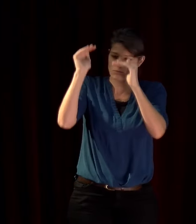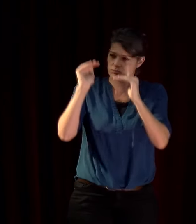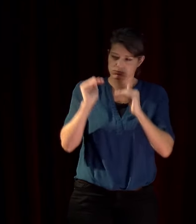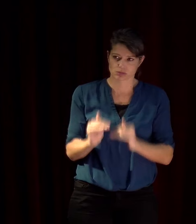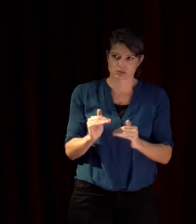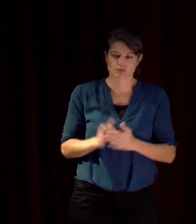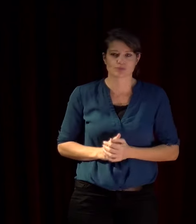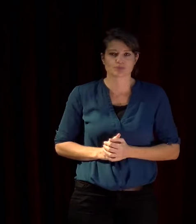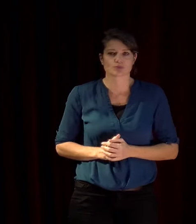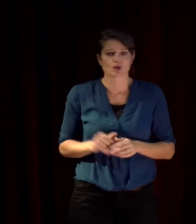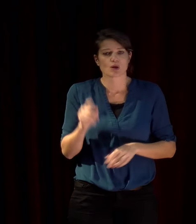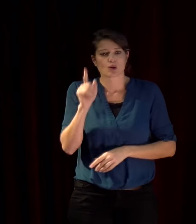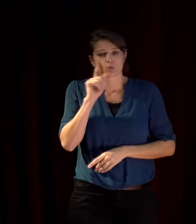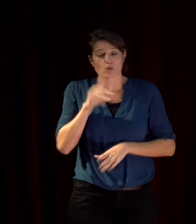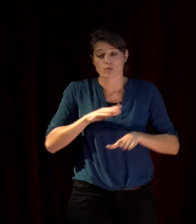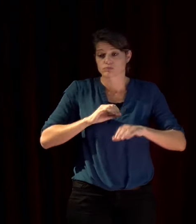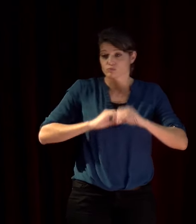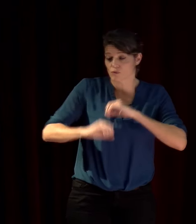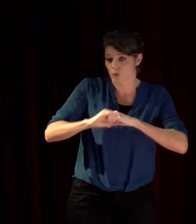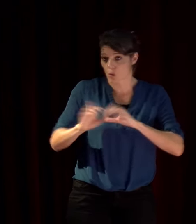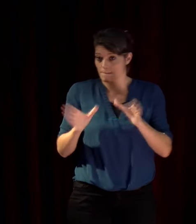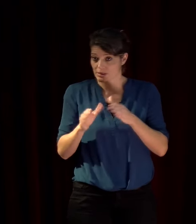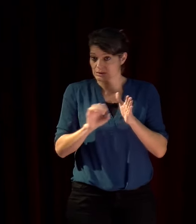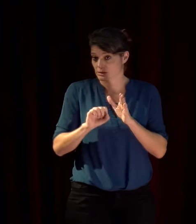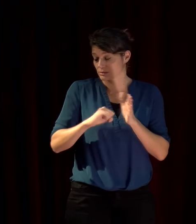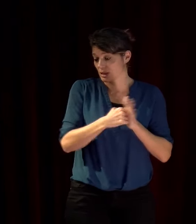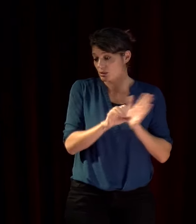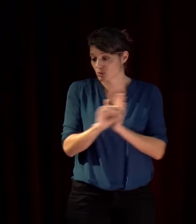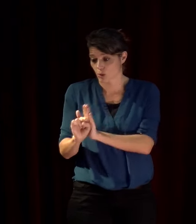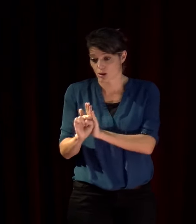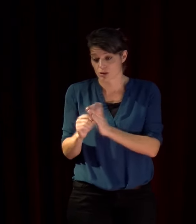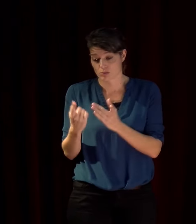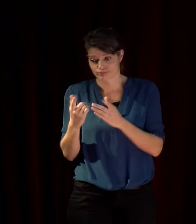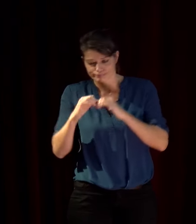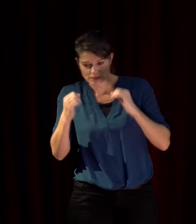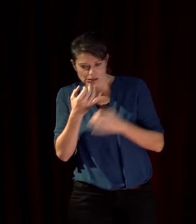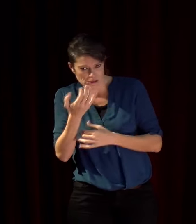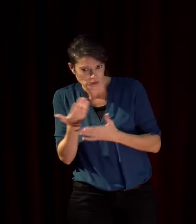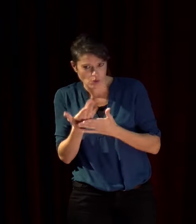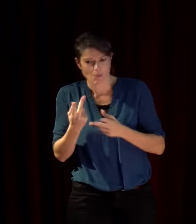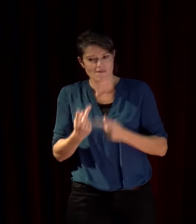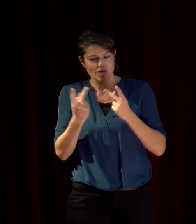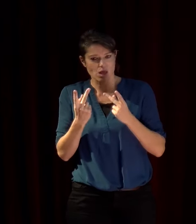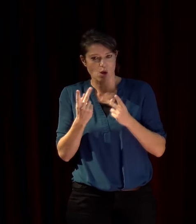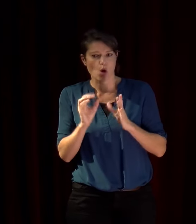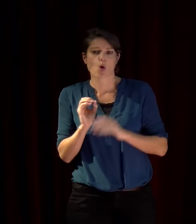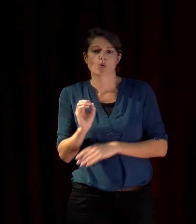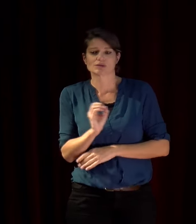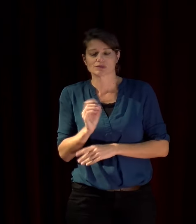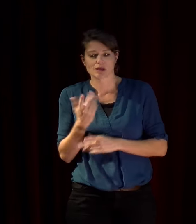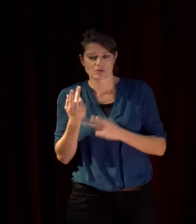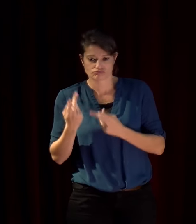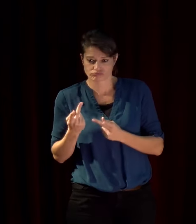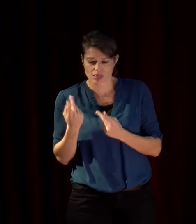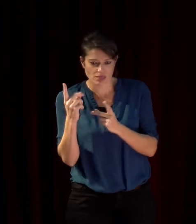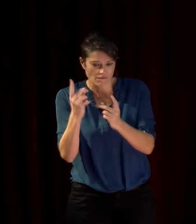les mouvements et les partis d'extrême droite prétendent défendre les valeurs occidentales et ils se considèrent comme des résistants